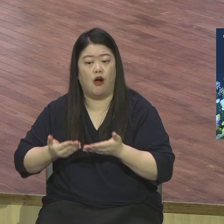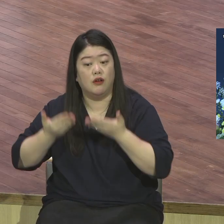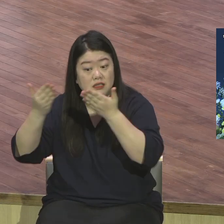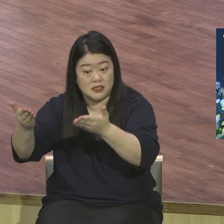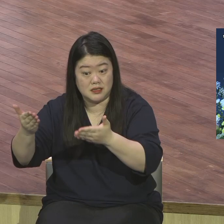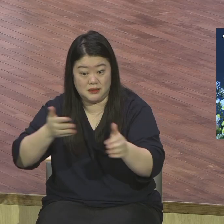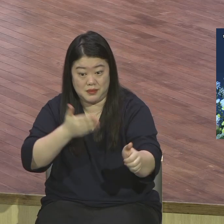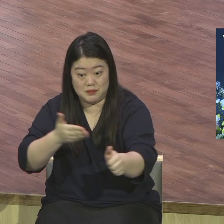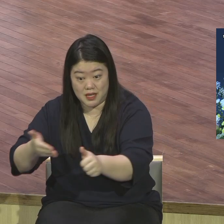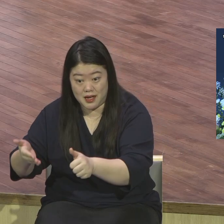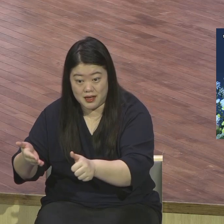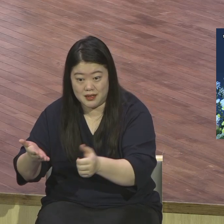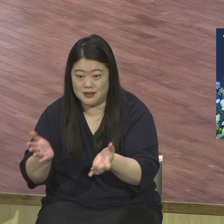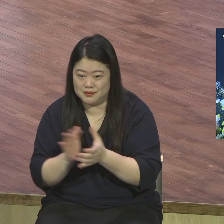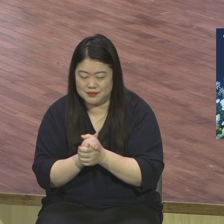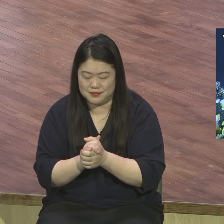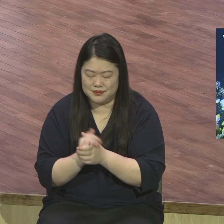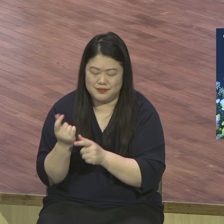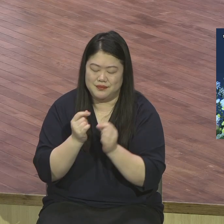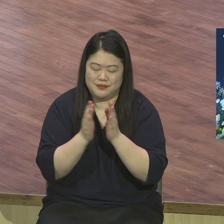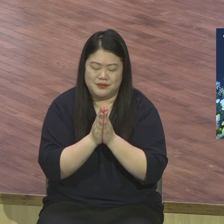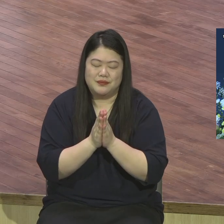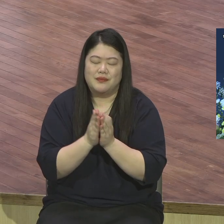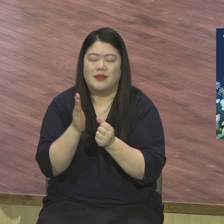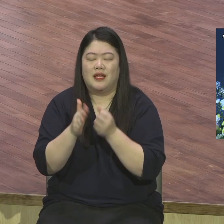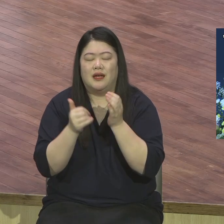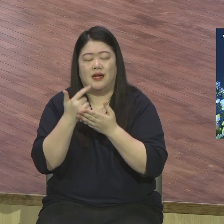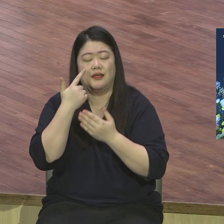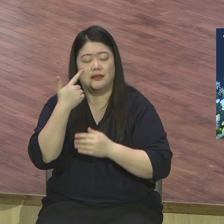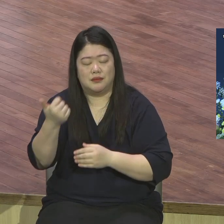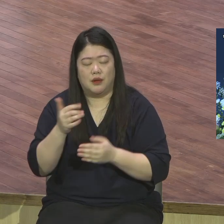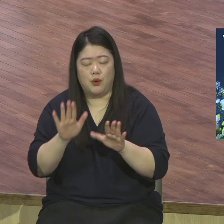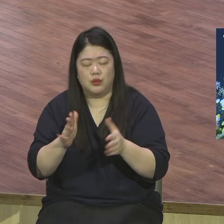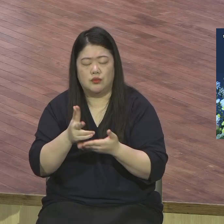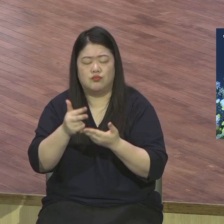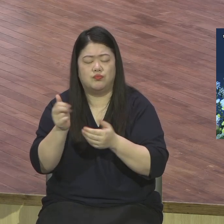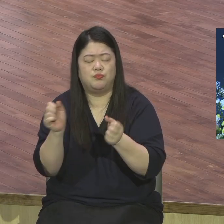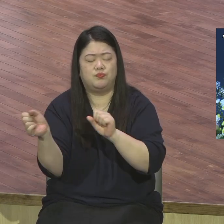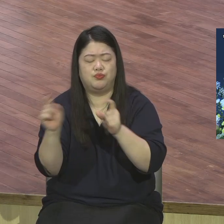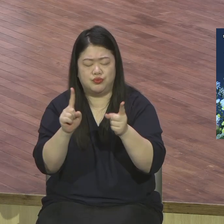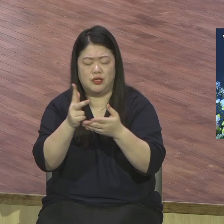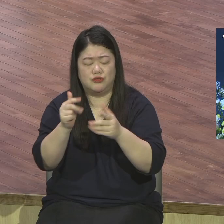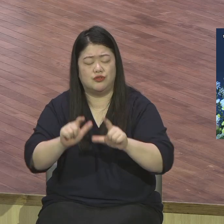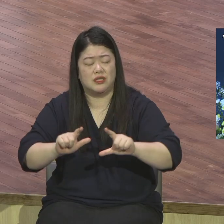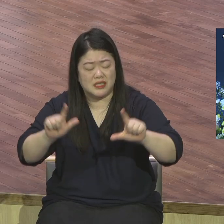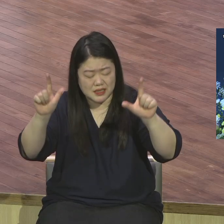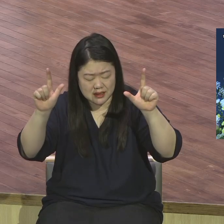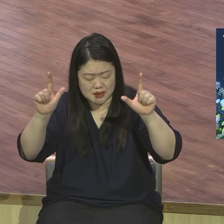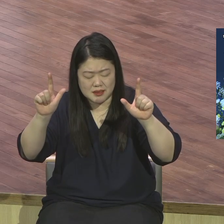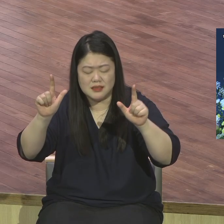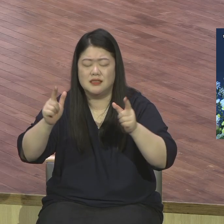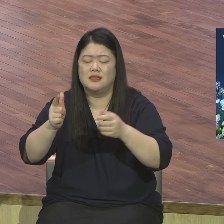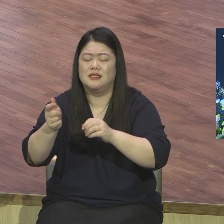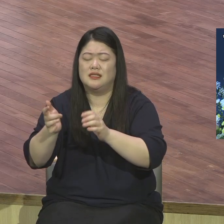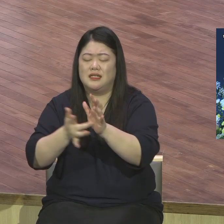아버지 하나님 부활의 주일 아침에 부활의 주님을 다시 바라보며 부활신앙을